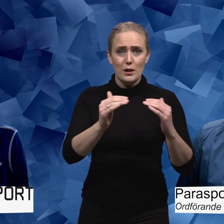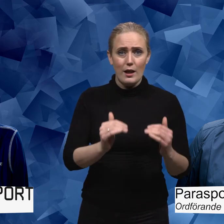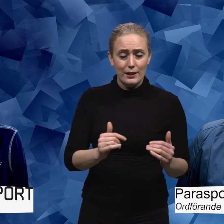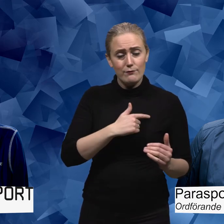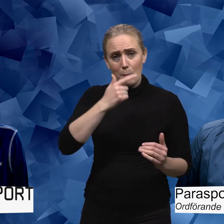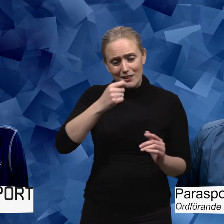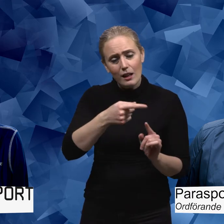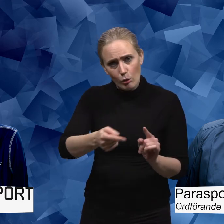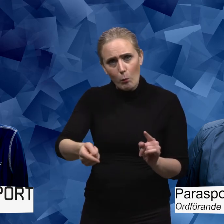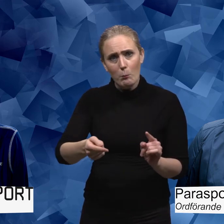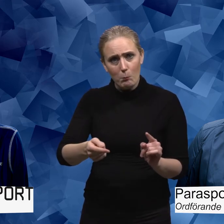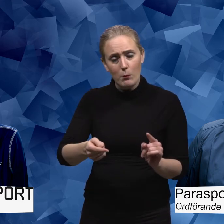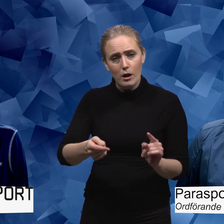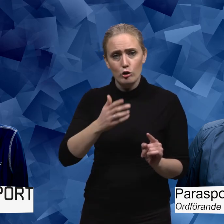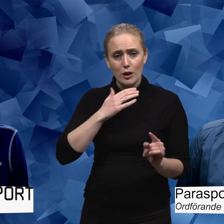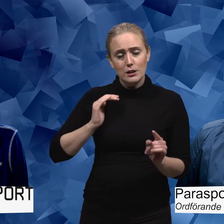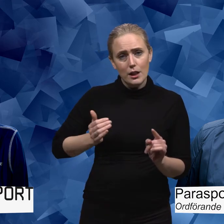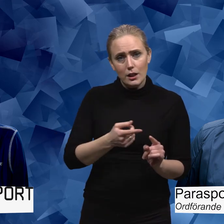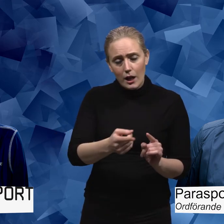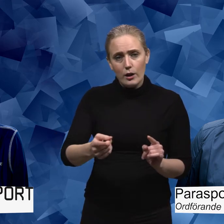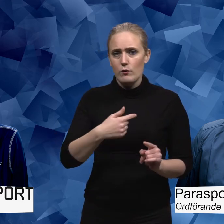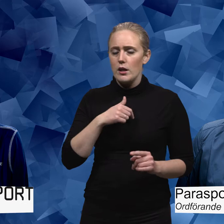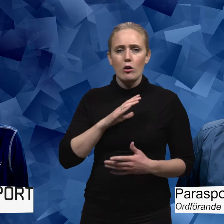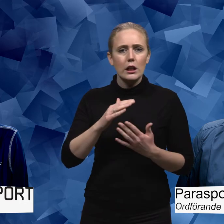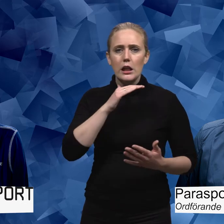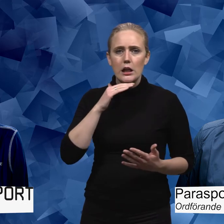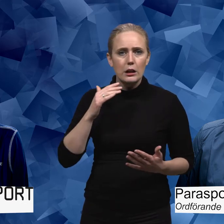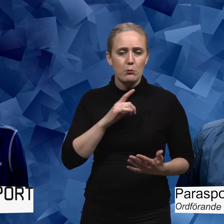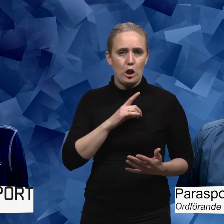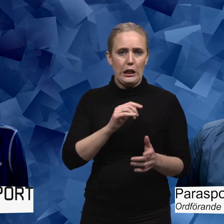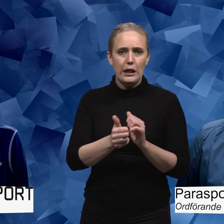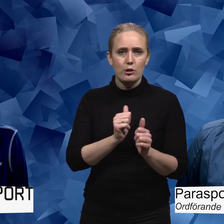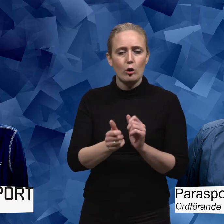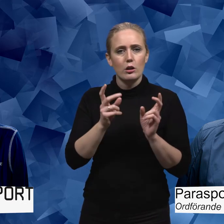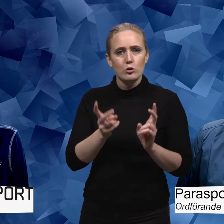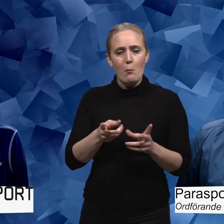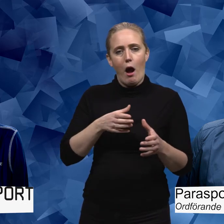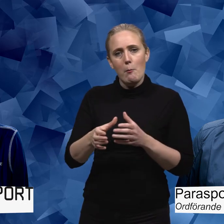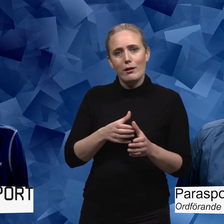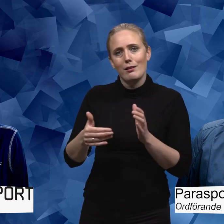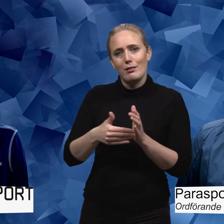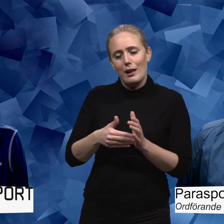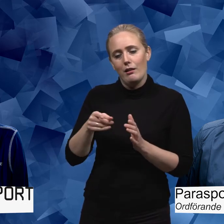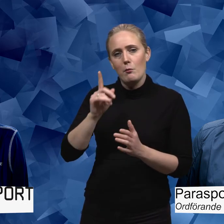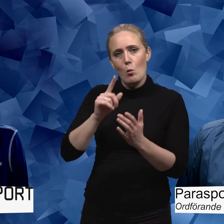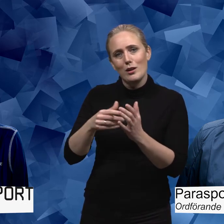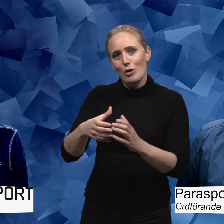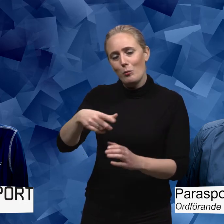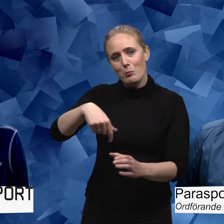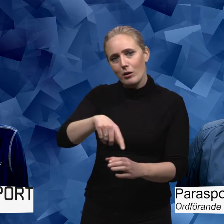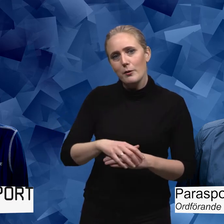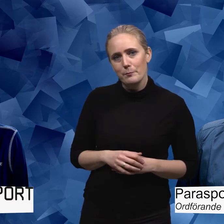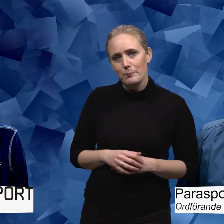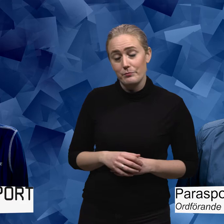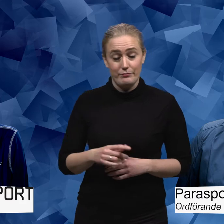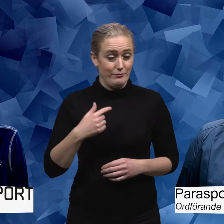tjejer som jag många gånger tror att vi missar dem. Och det är också därför att vi inte har tillräckligt mycket idrotter som faktiskt går att utföra för